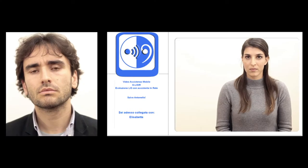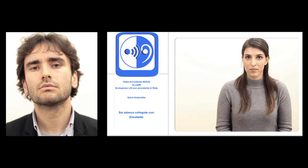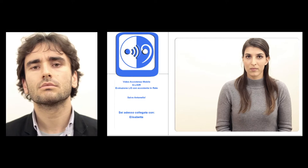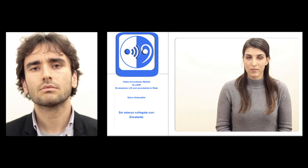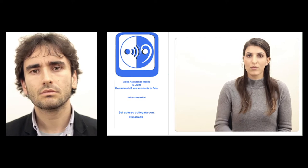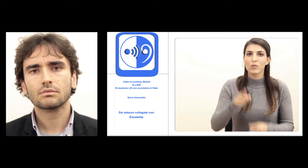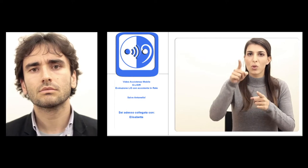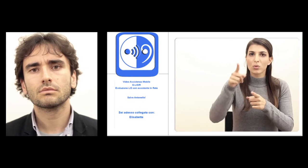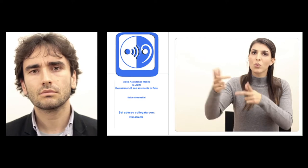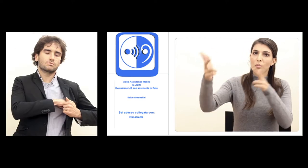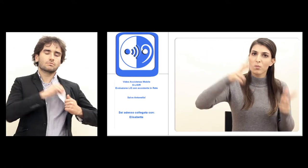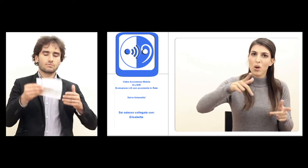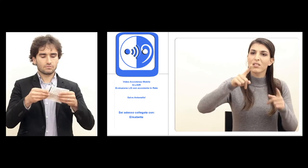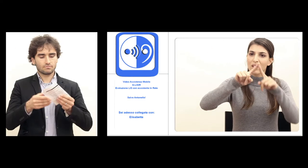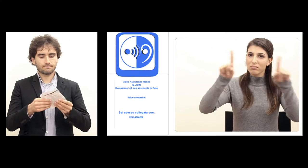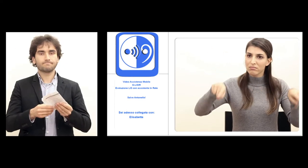portare la denuncia di smarrimento o furto.